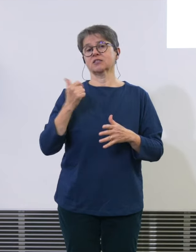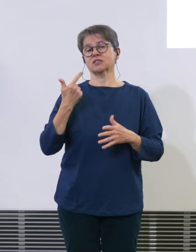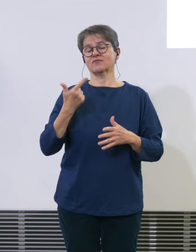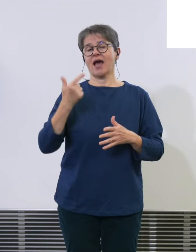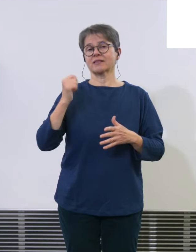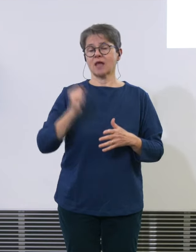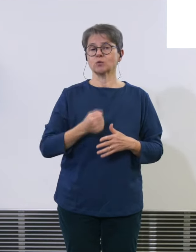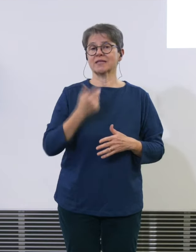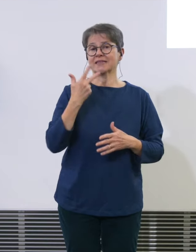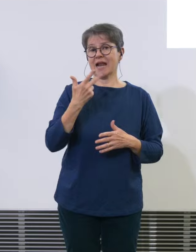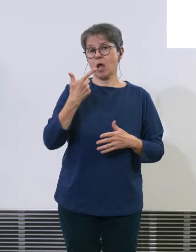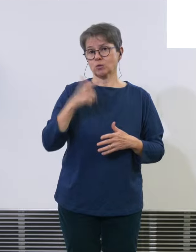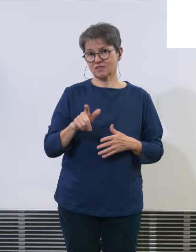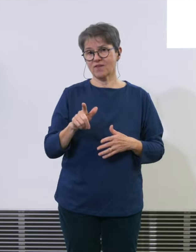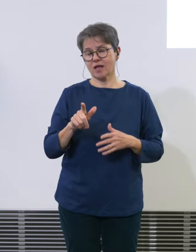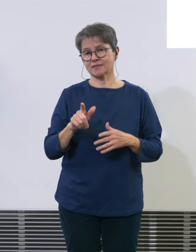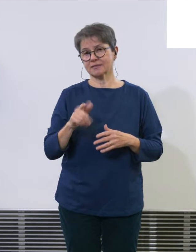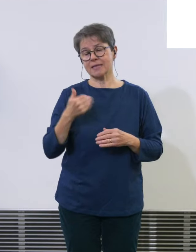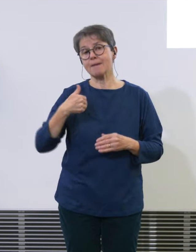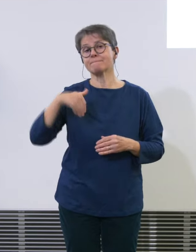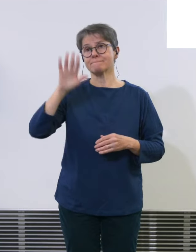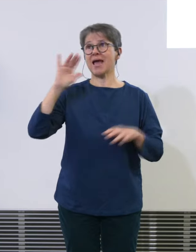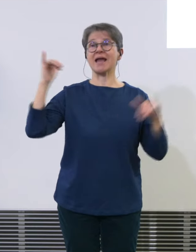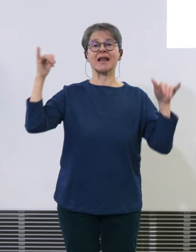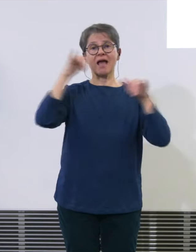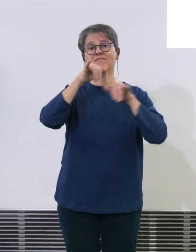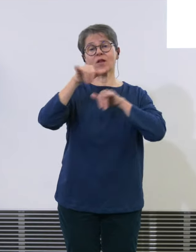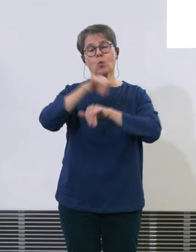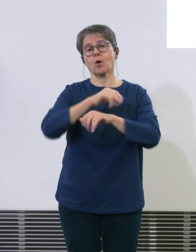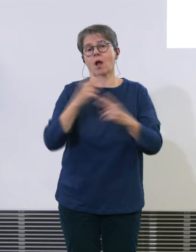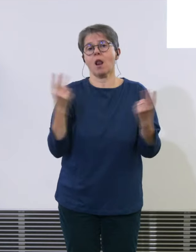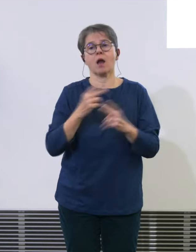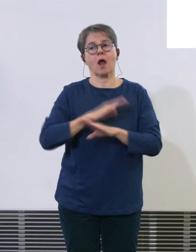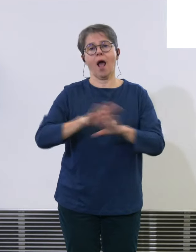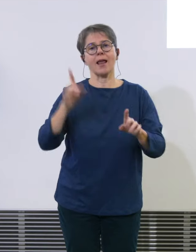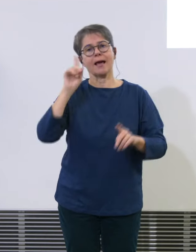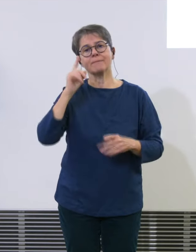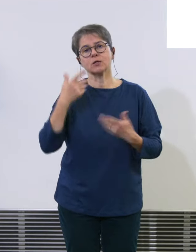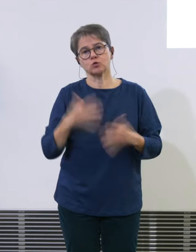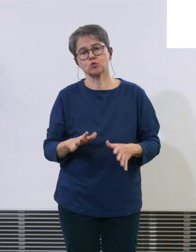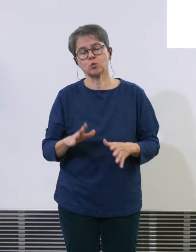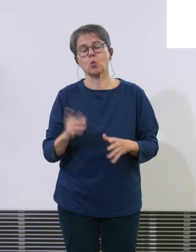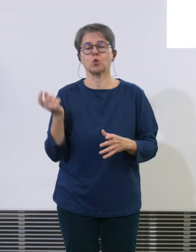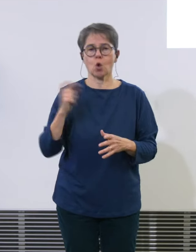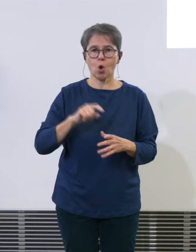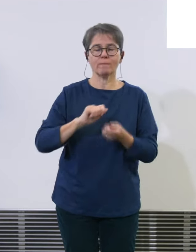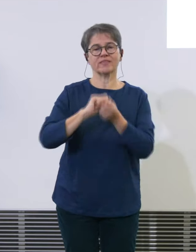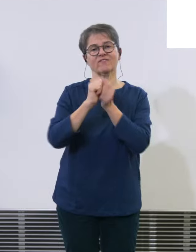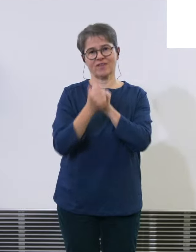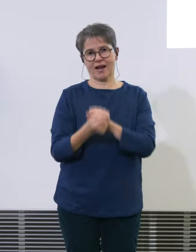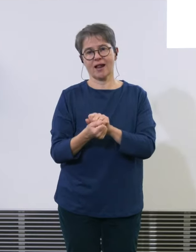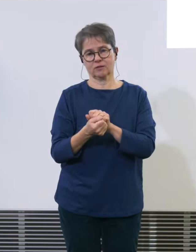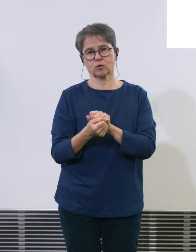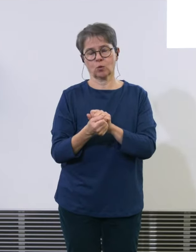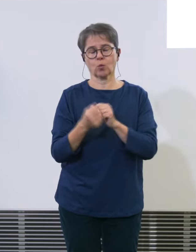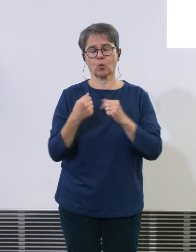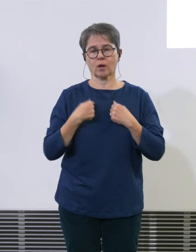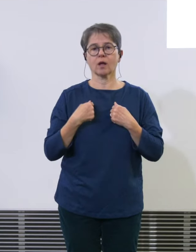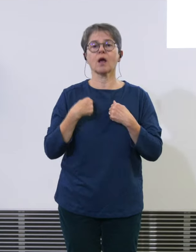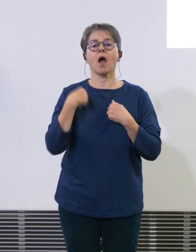mehr geflogen worden ist haben gab alle gemerkt das wird zu Veränderungen führen und das werden wir auch entsprechend nachweisen ich möchte